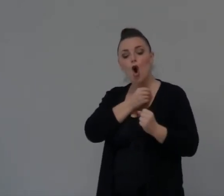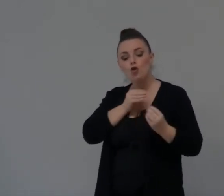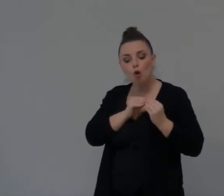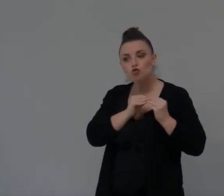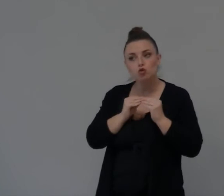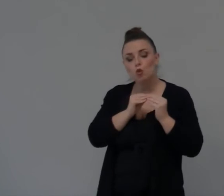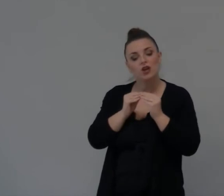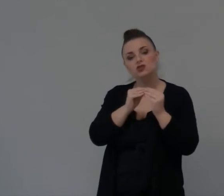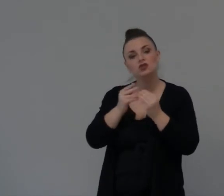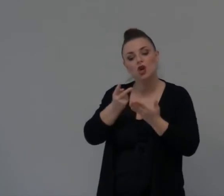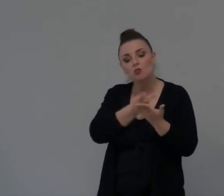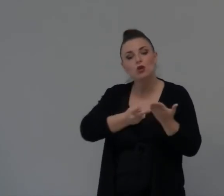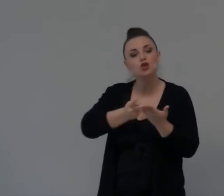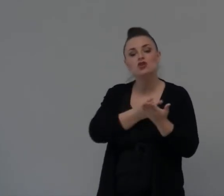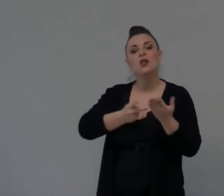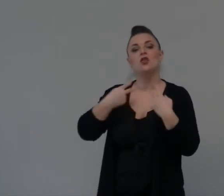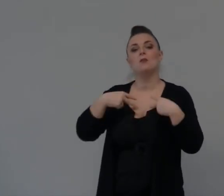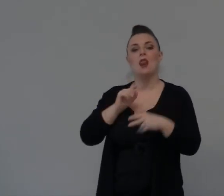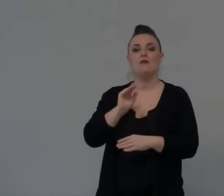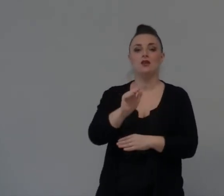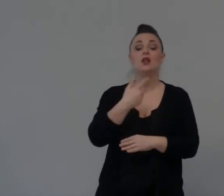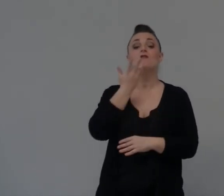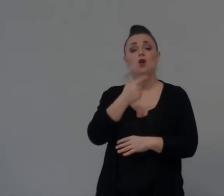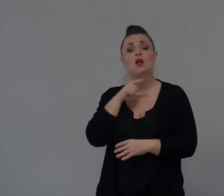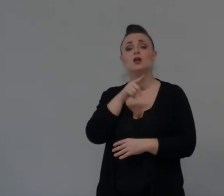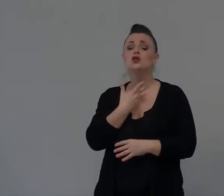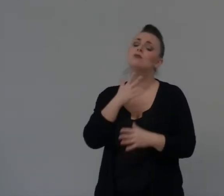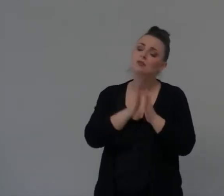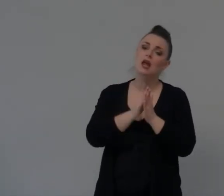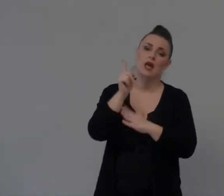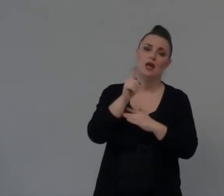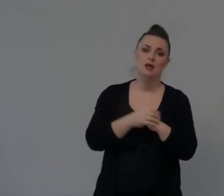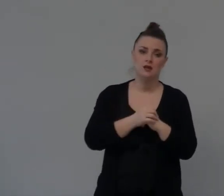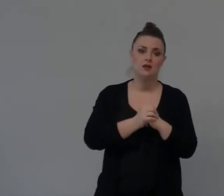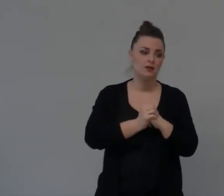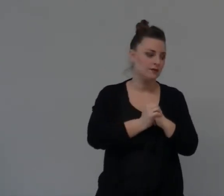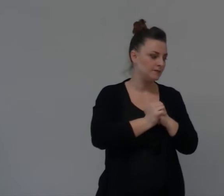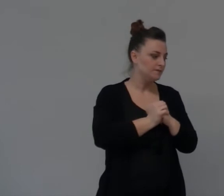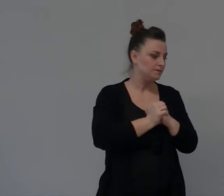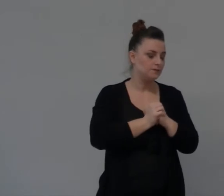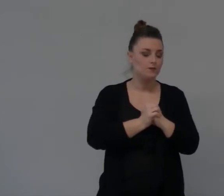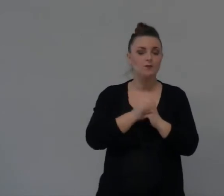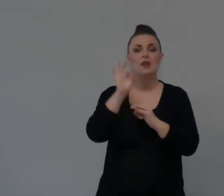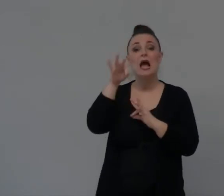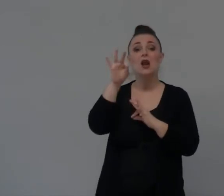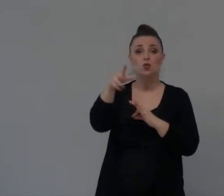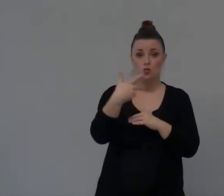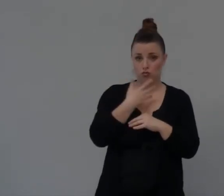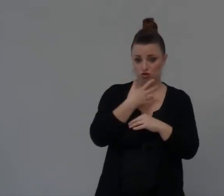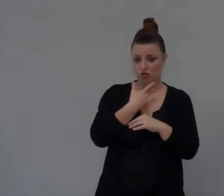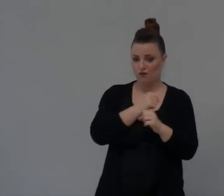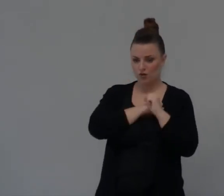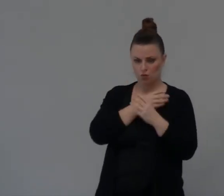Vuole Anche Che Tu Lo Credi Alcuni Sono Dei Grandi Fiduciosi